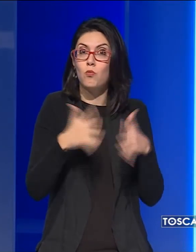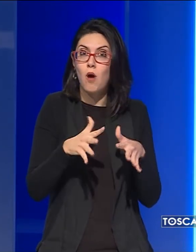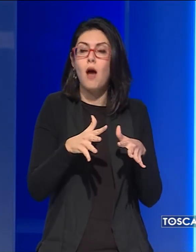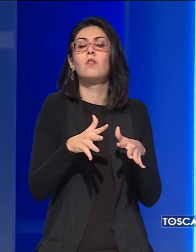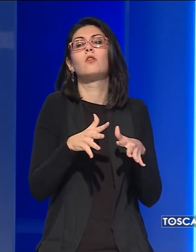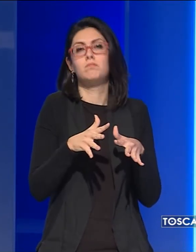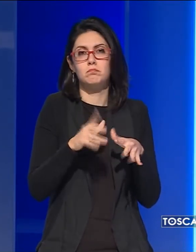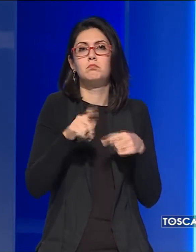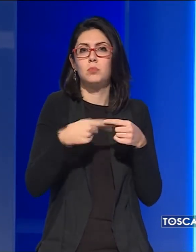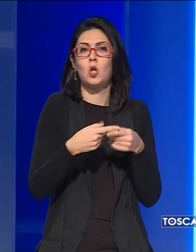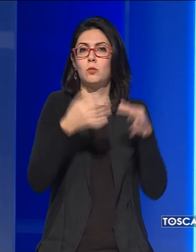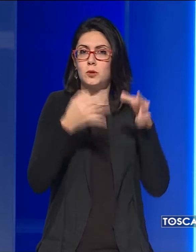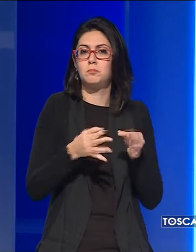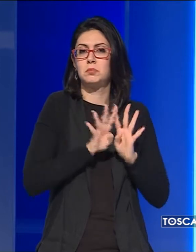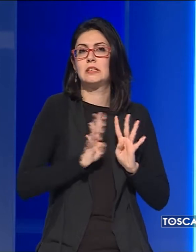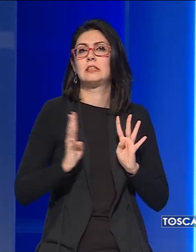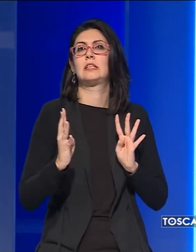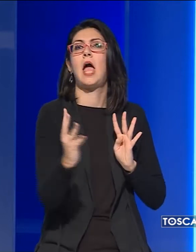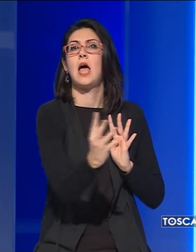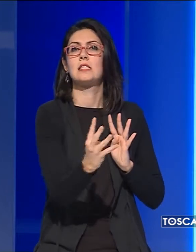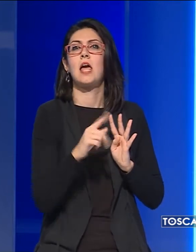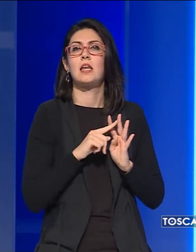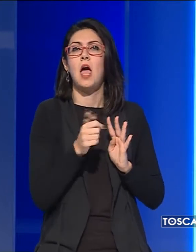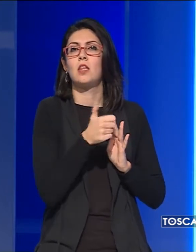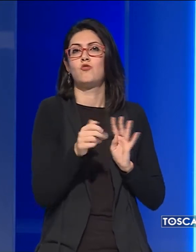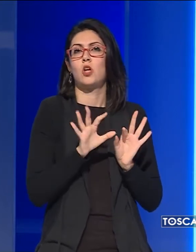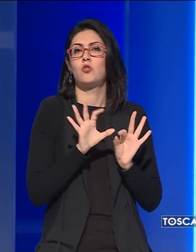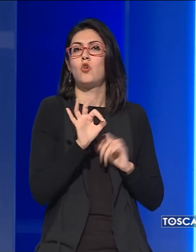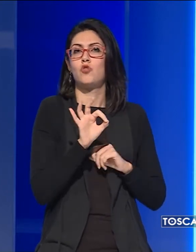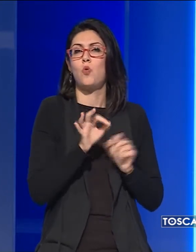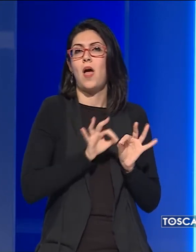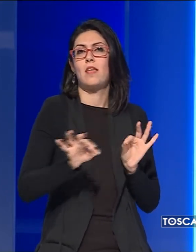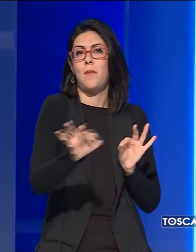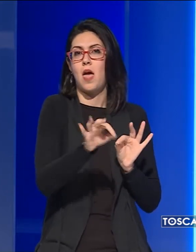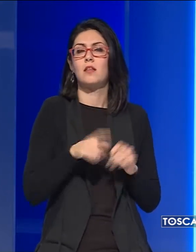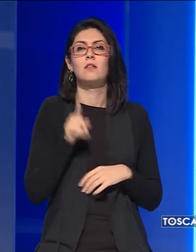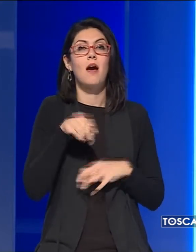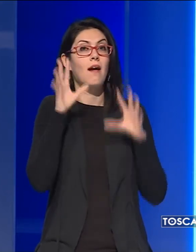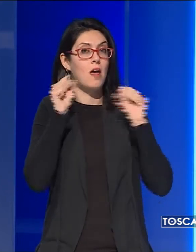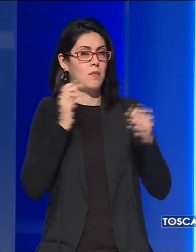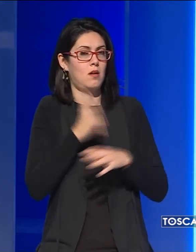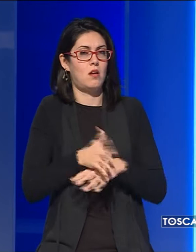venisse transennata per circa 150 metri. Sul posto anche i carabinieri.